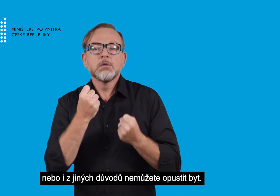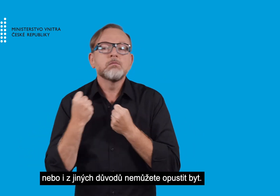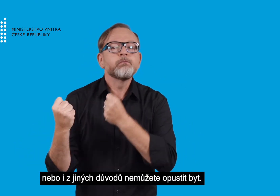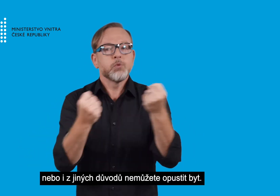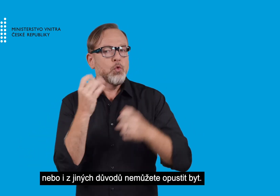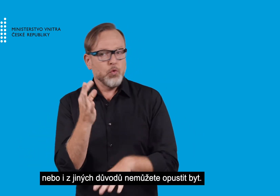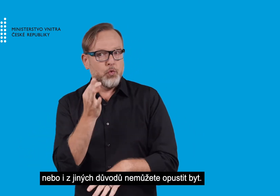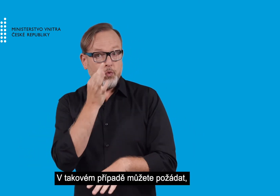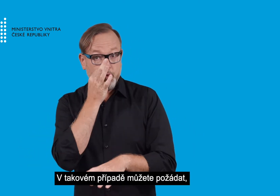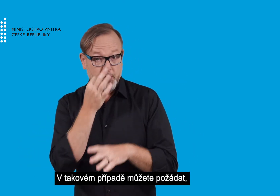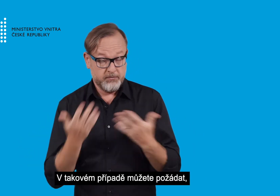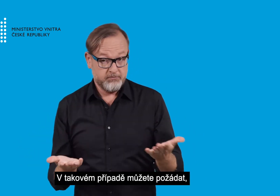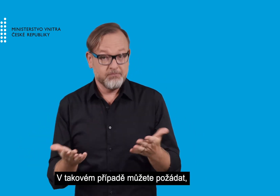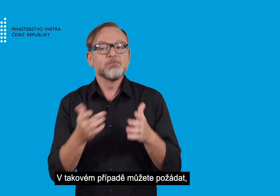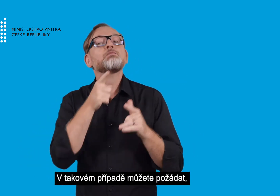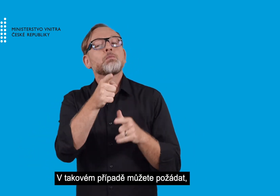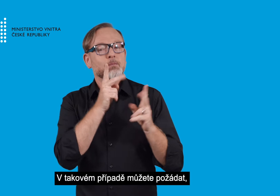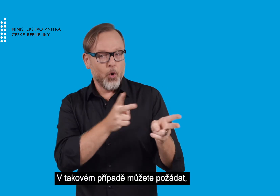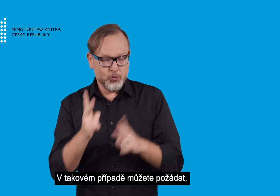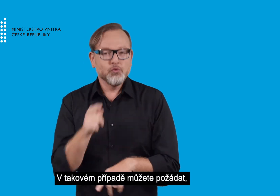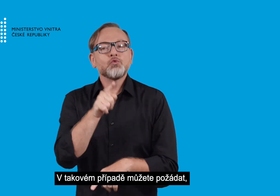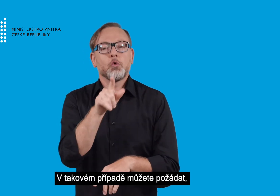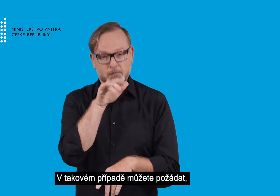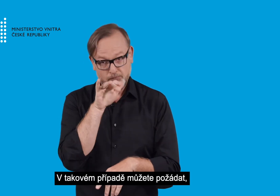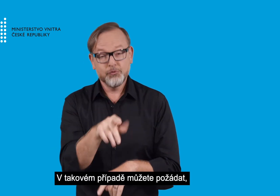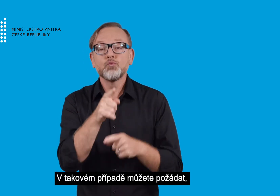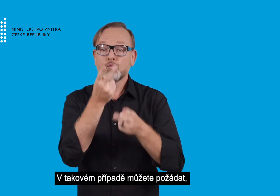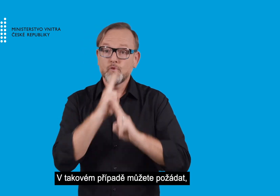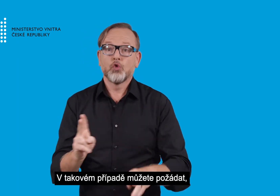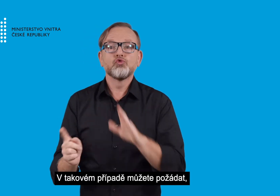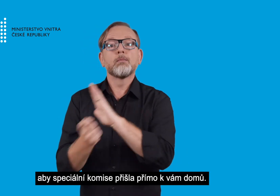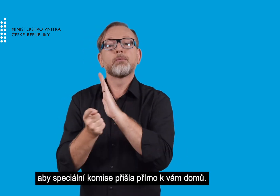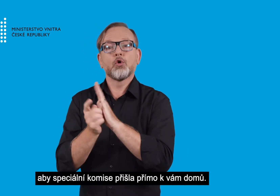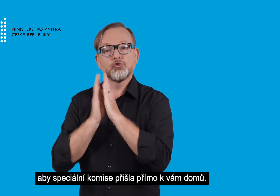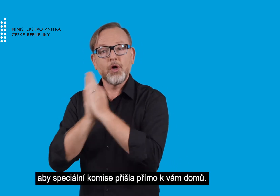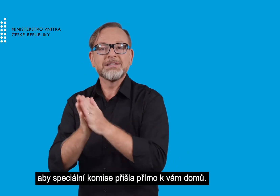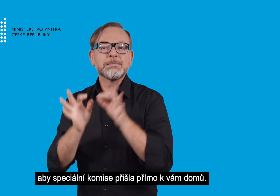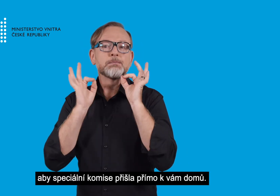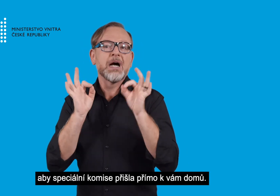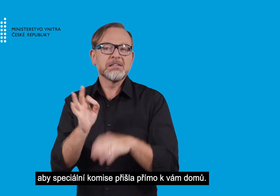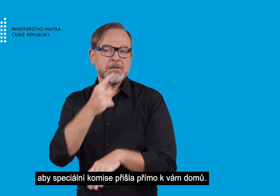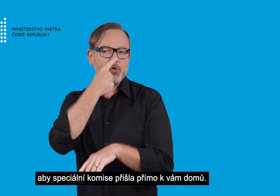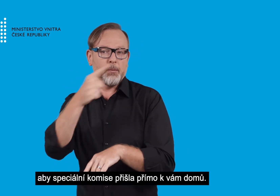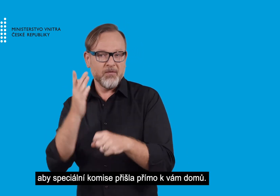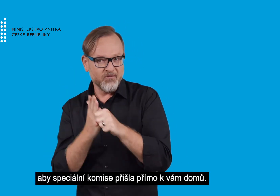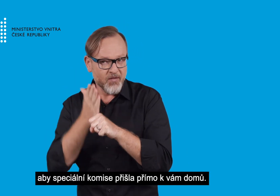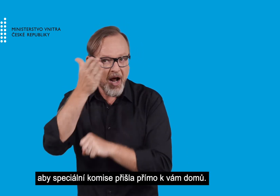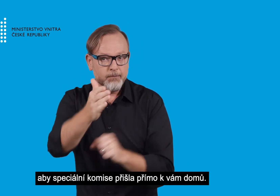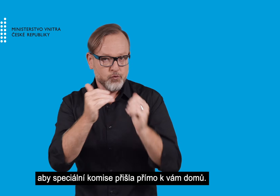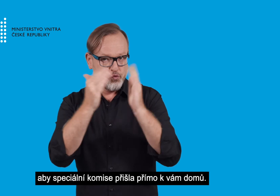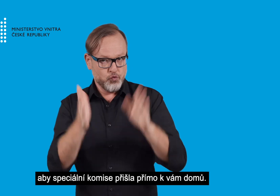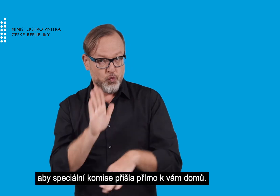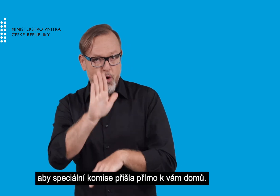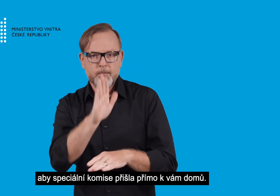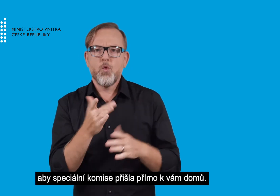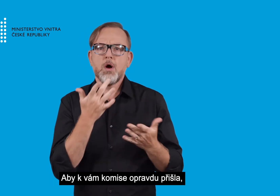nebo i z jiných důvodů nemůžete opustit byt. V takovém případě můžete požádat, aby speciální komise přišla přímo